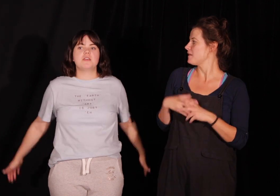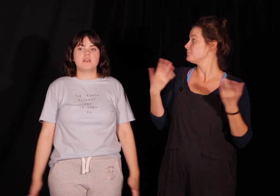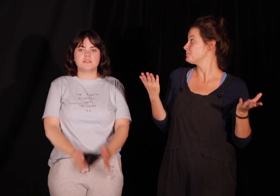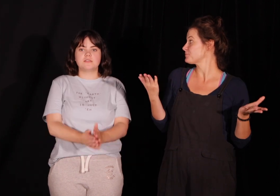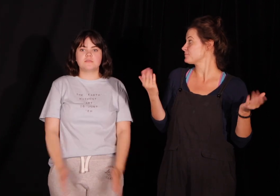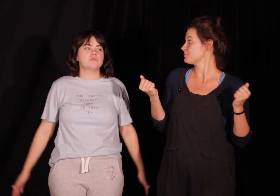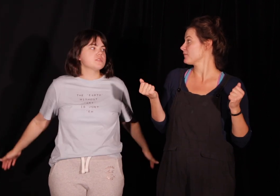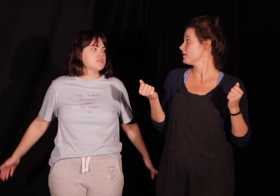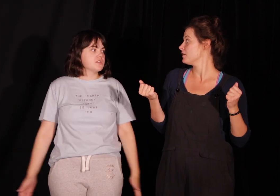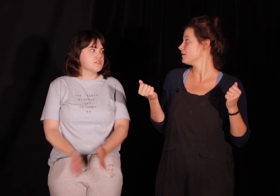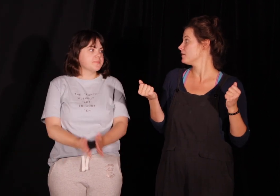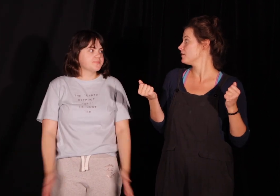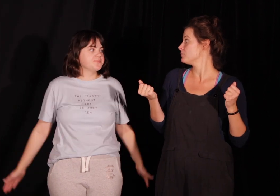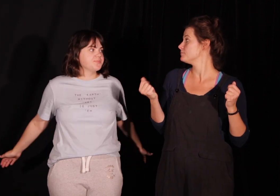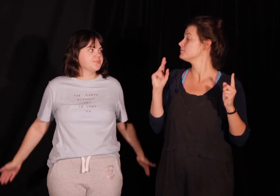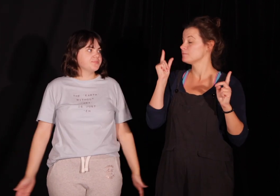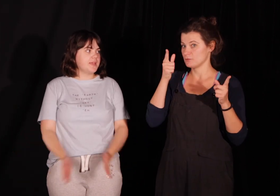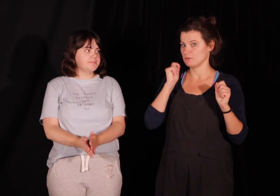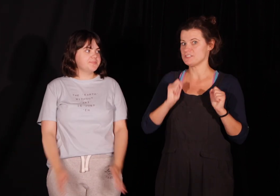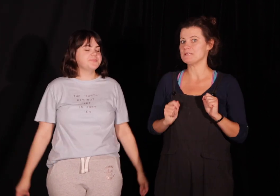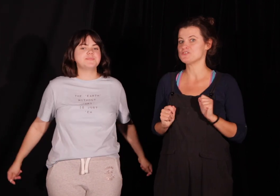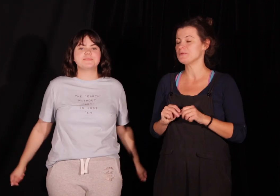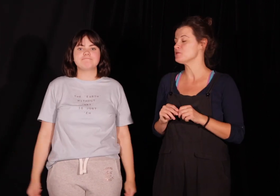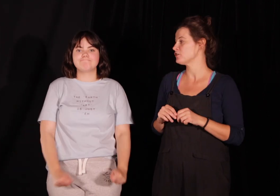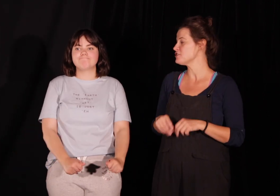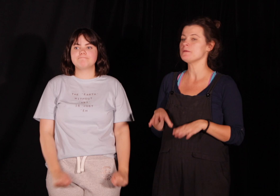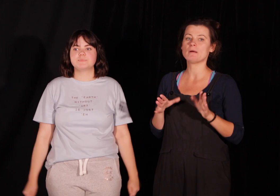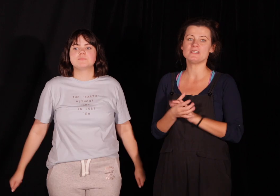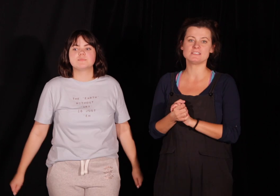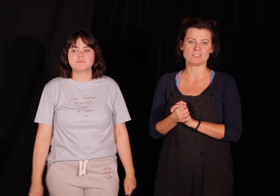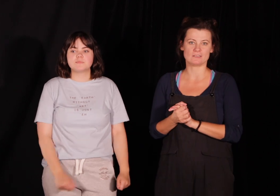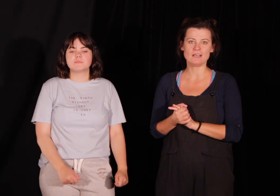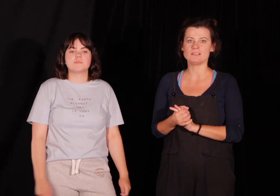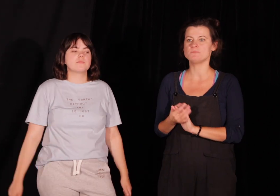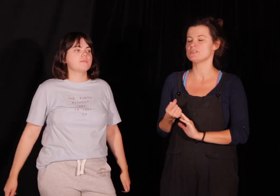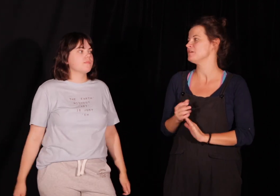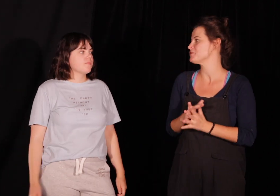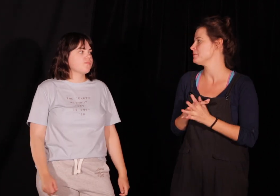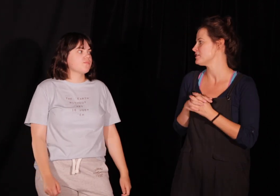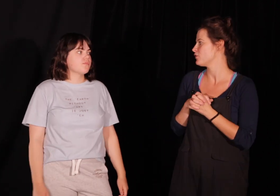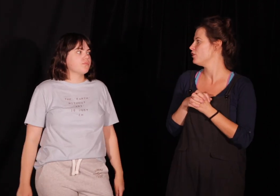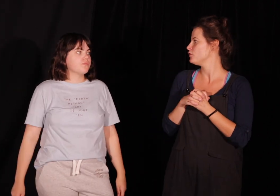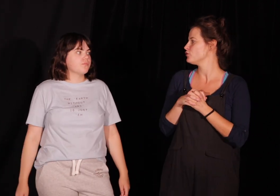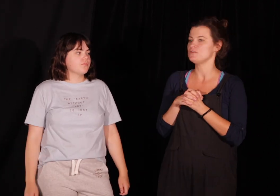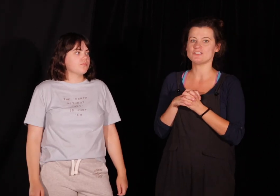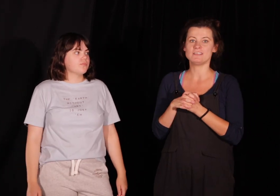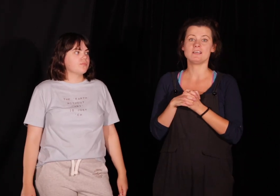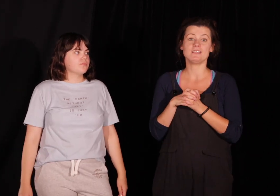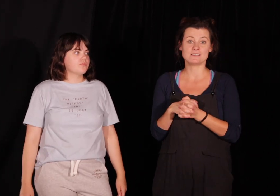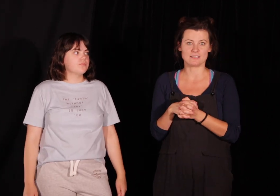więc może nie będzie tak źle. No właśnie, nie potrzebujemy szczoteczki, bo mamy języczek, tak? I przejdziemy sobie przez to do ćwiczeń języka,